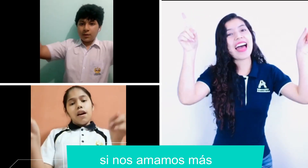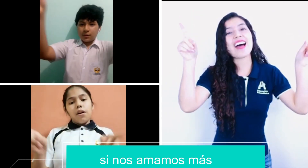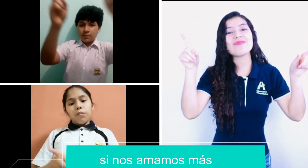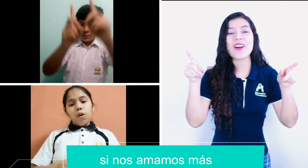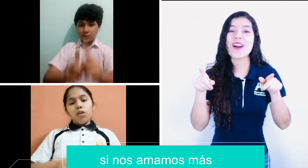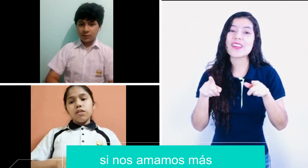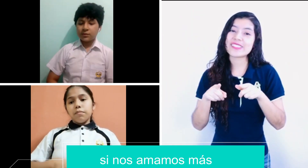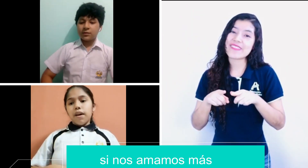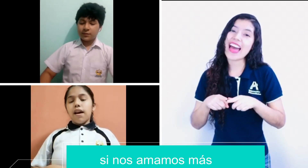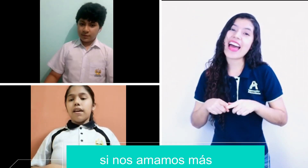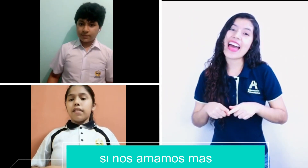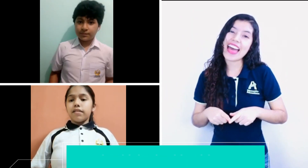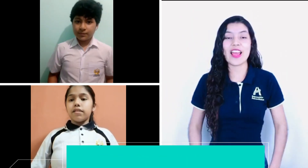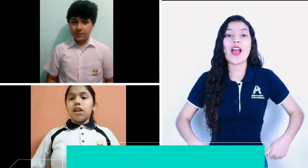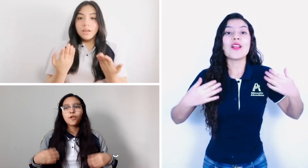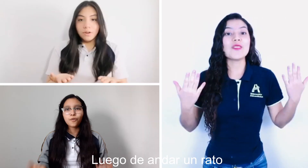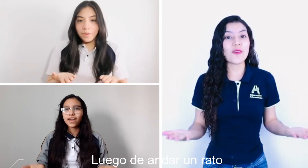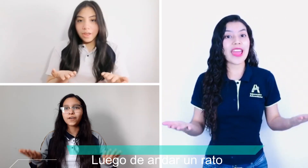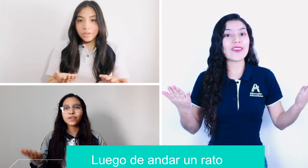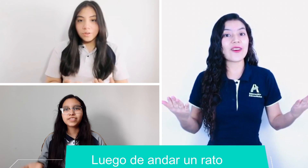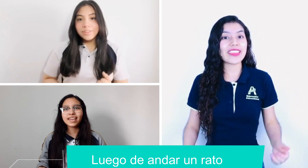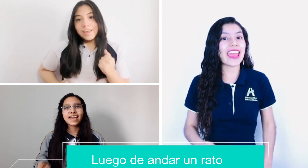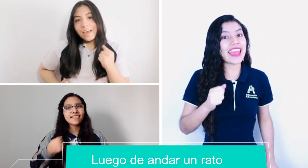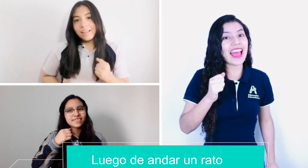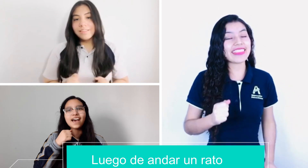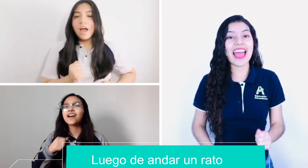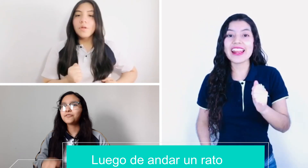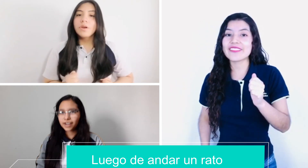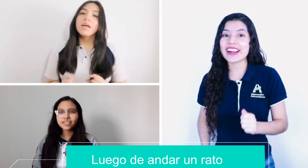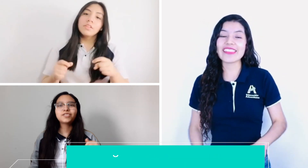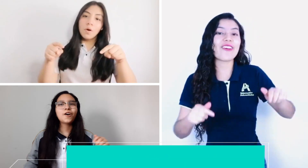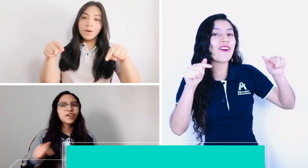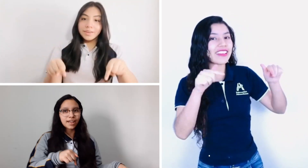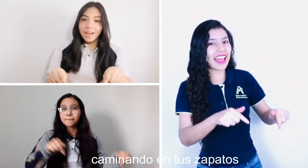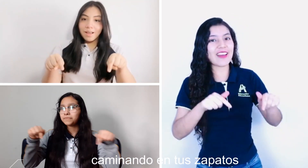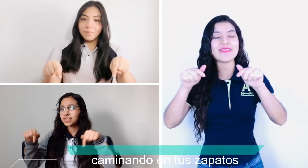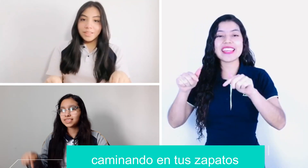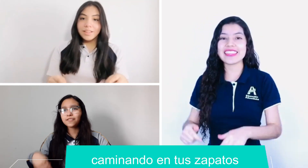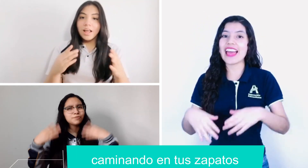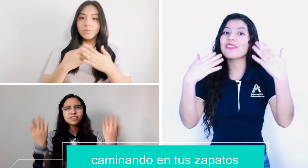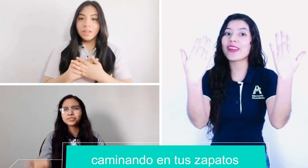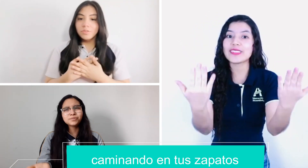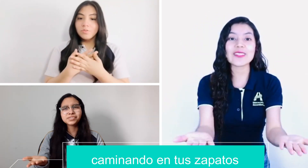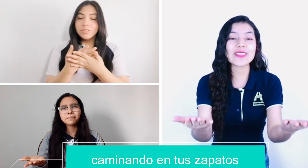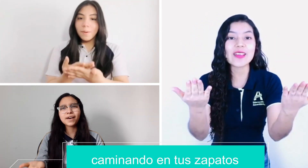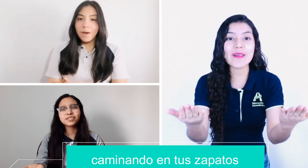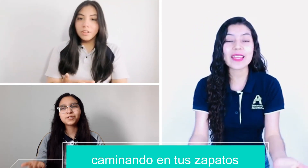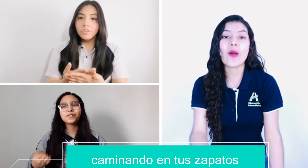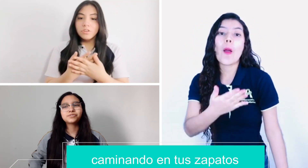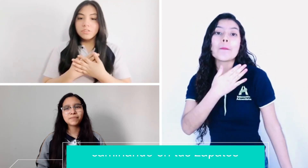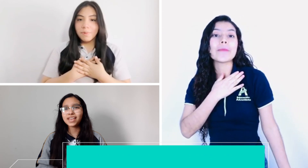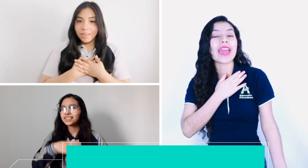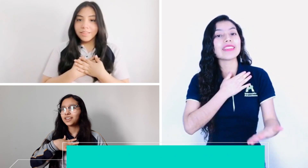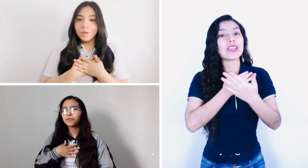amamos más Luego de andar un rato caminando en tus